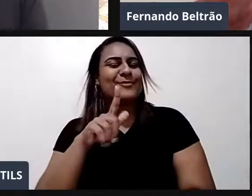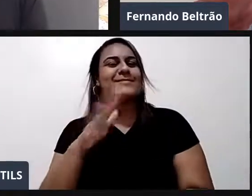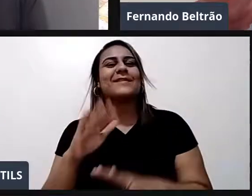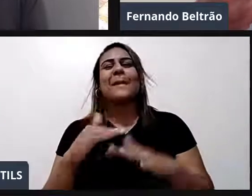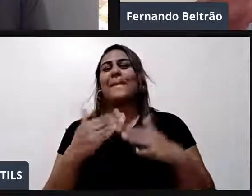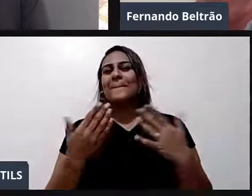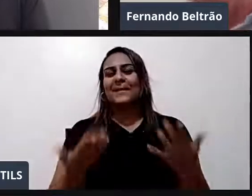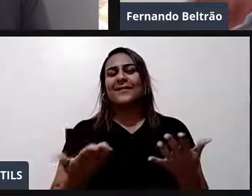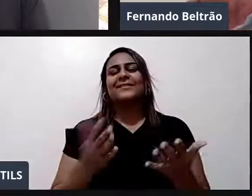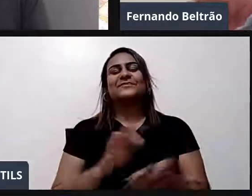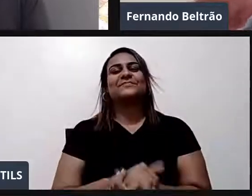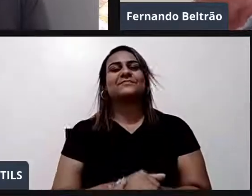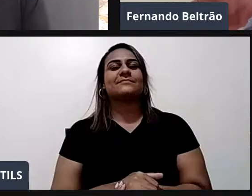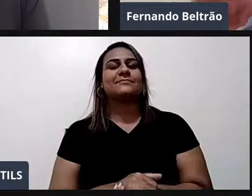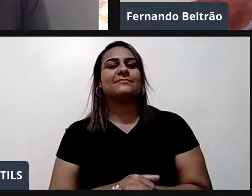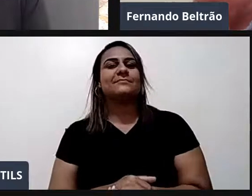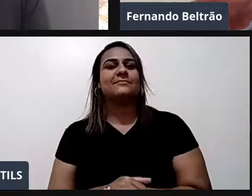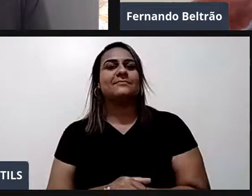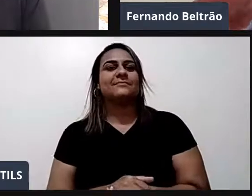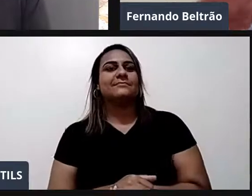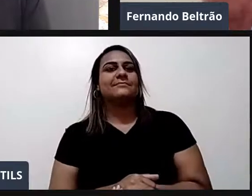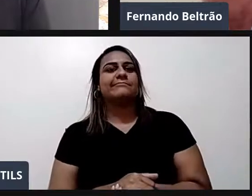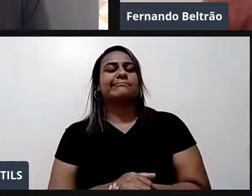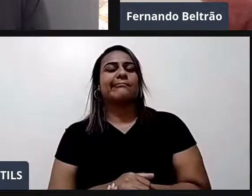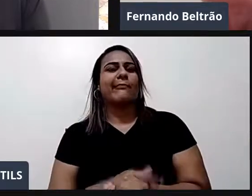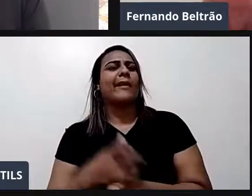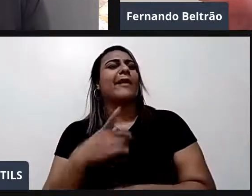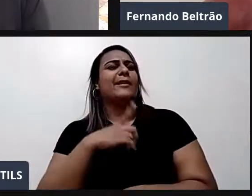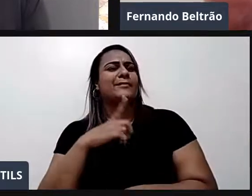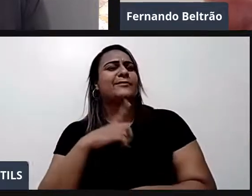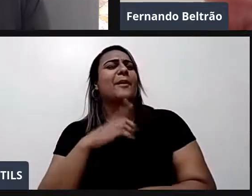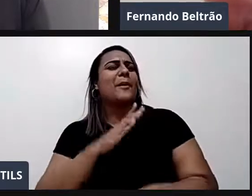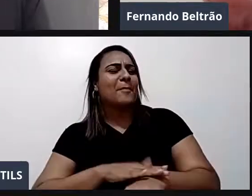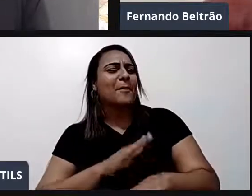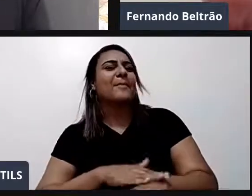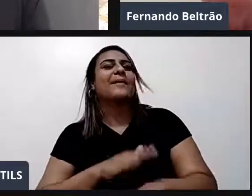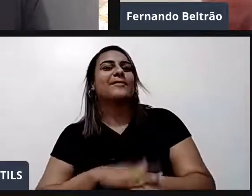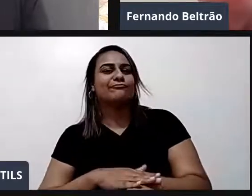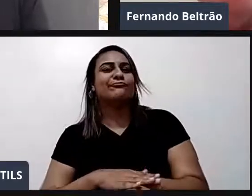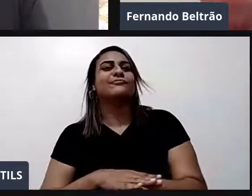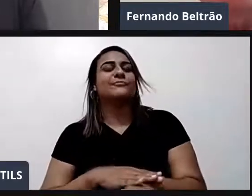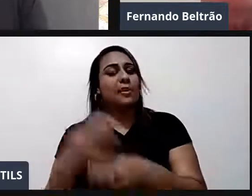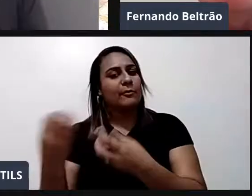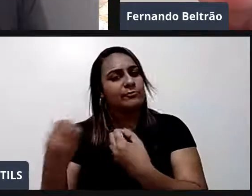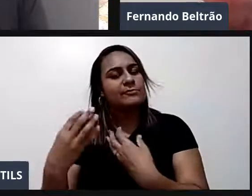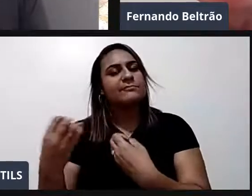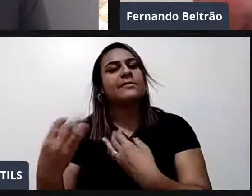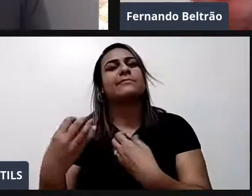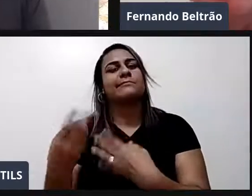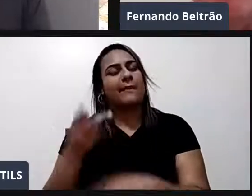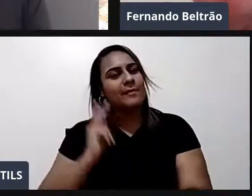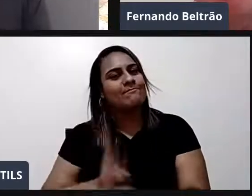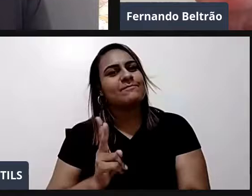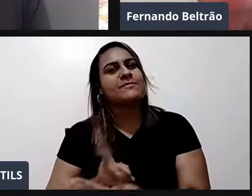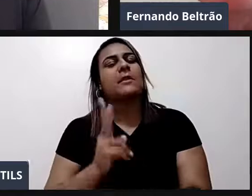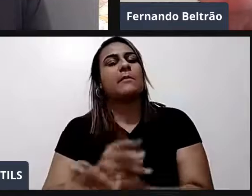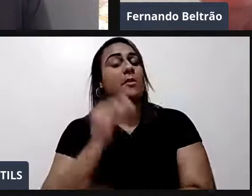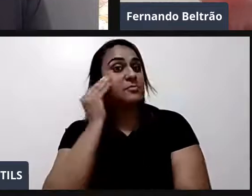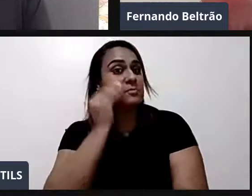passa por coisas na vida. E que tudo nos ensina. Tudo. Com essa minha experiência com a música. Eu